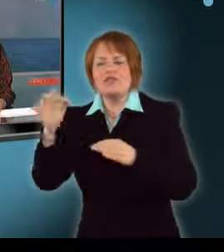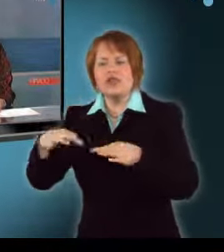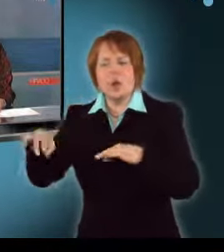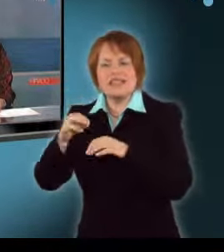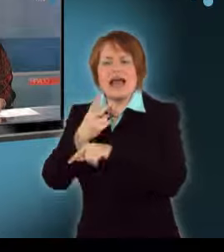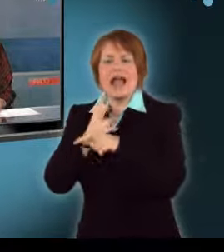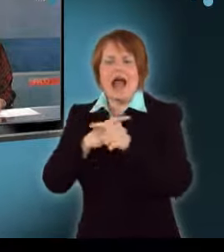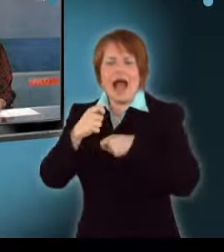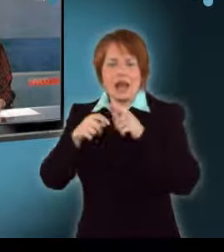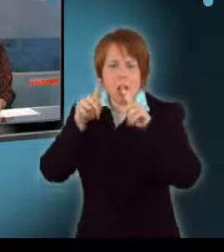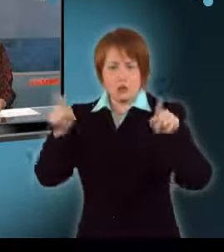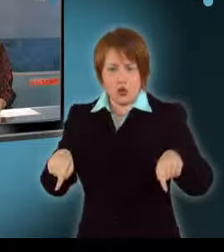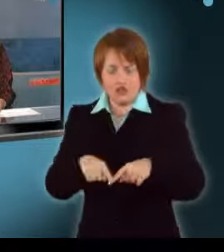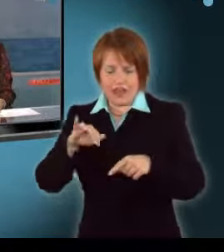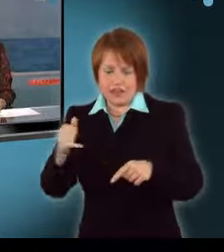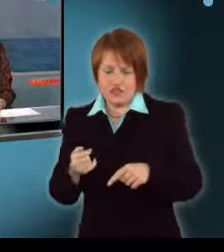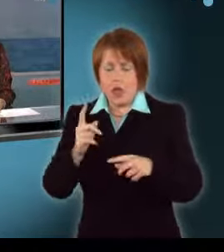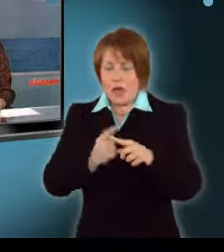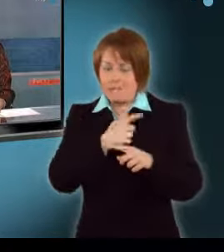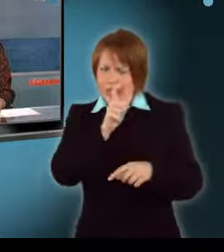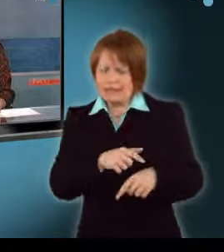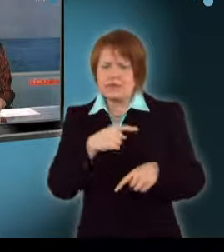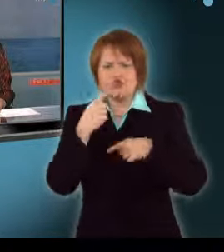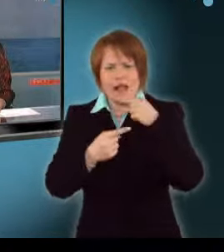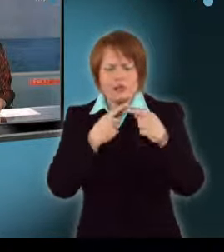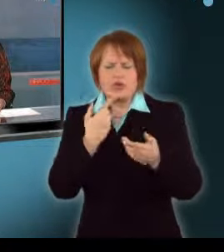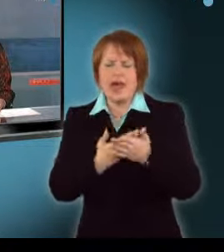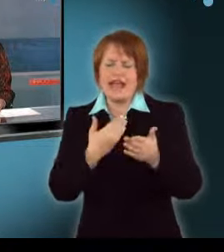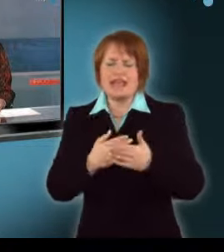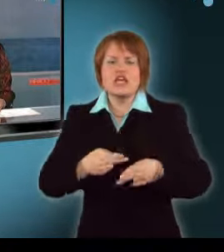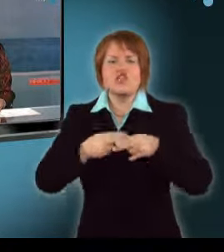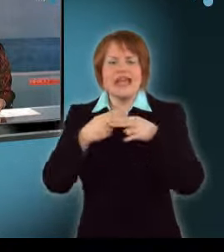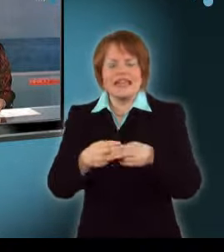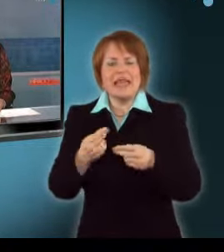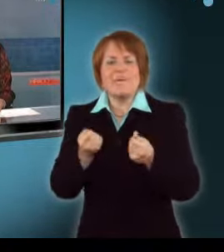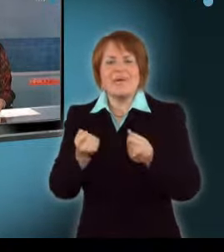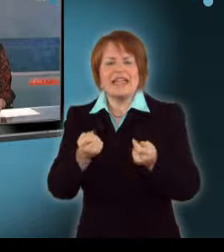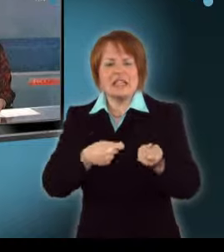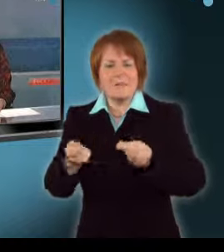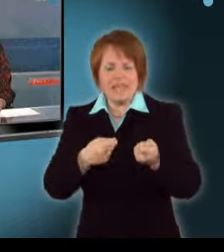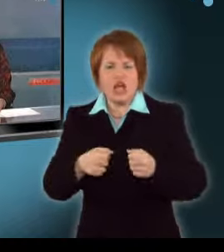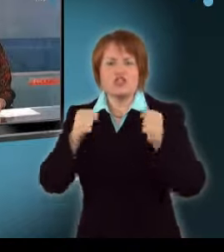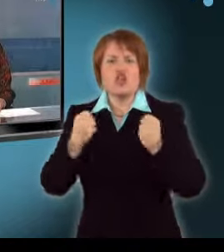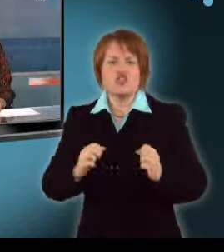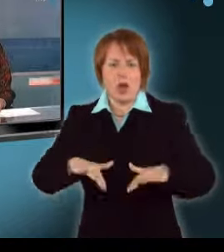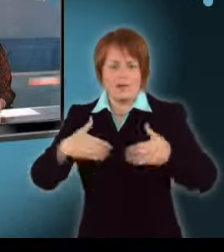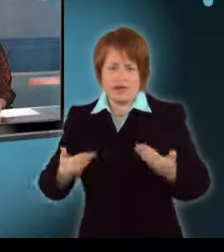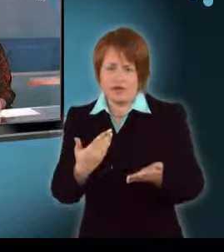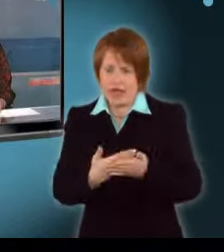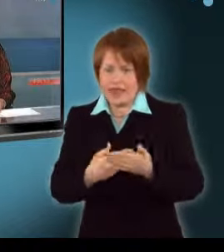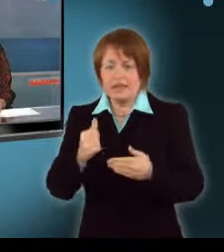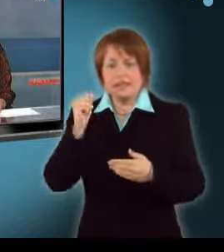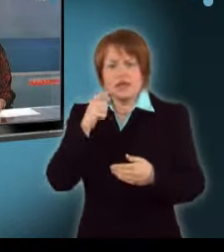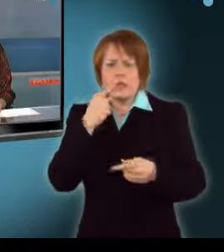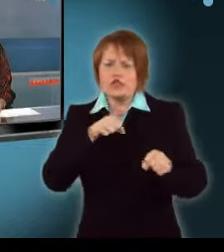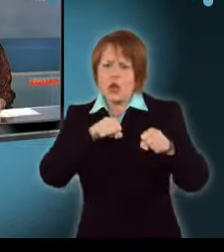államködvényeit is. A politikus szerint ez hozzájárulhatna a pénzpiacok stabilizálásához. A miniszterelnök tegnap azt mondta, a